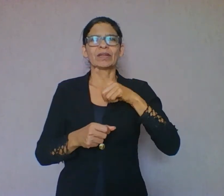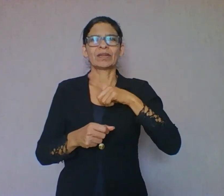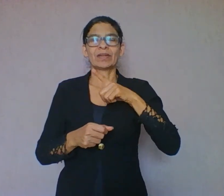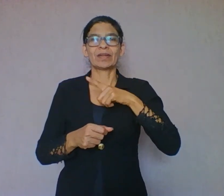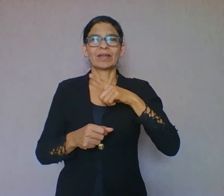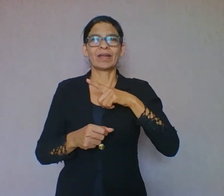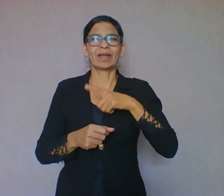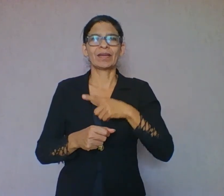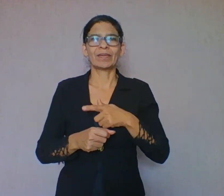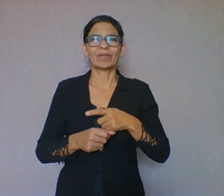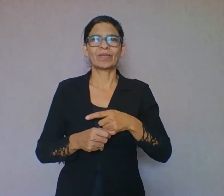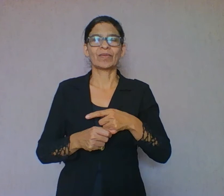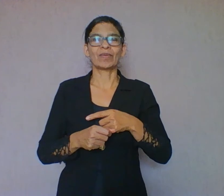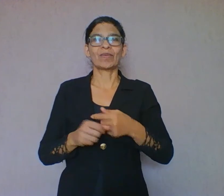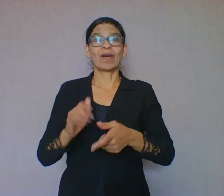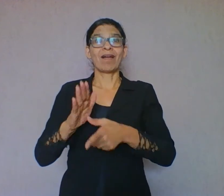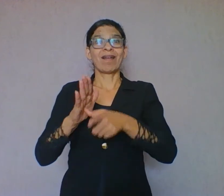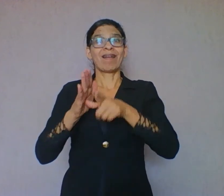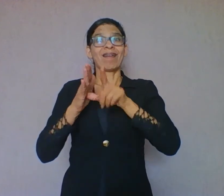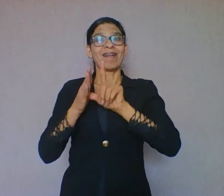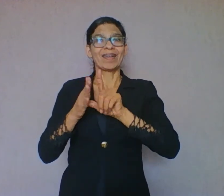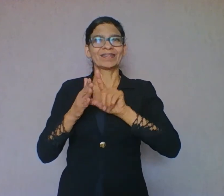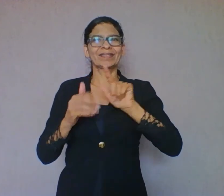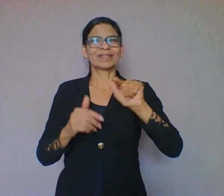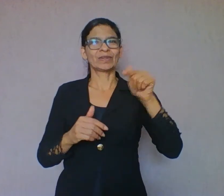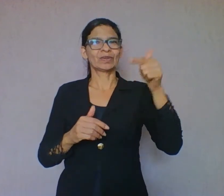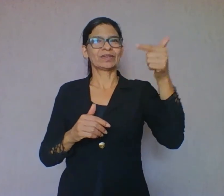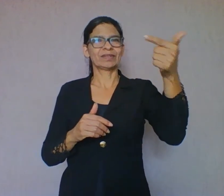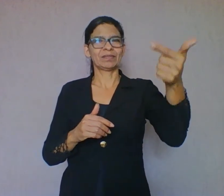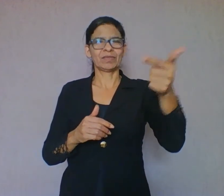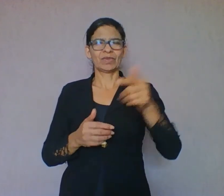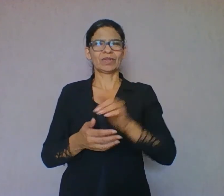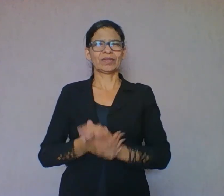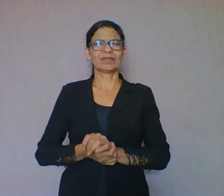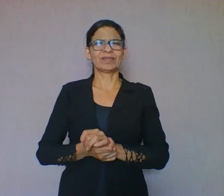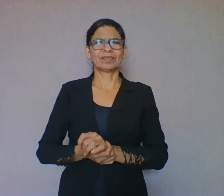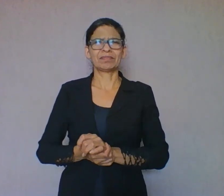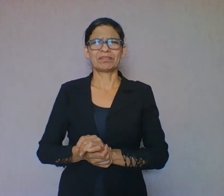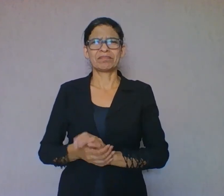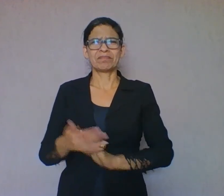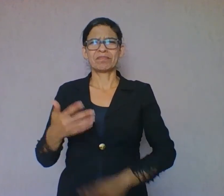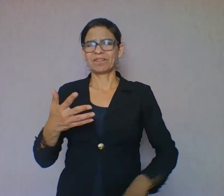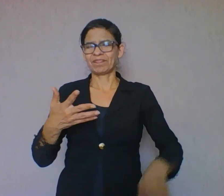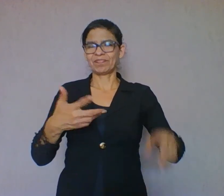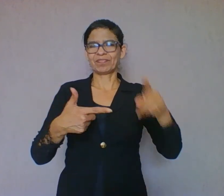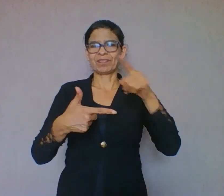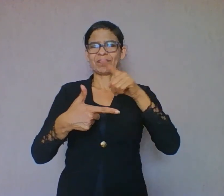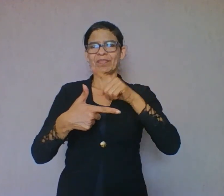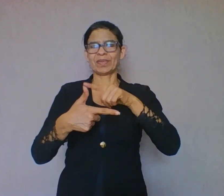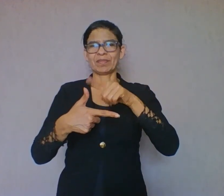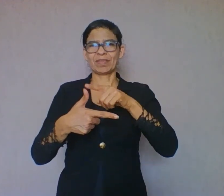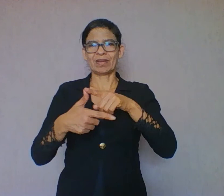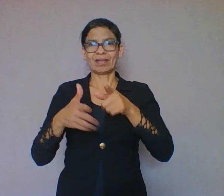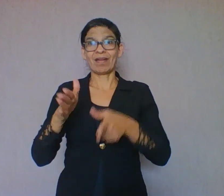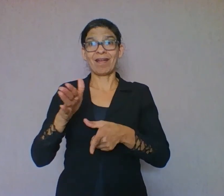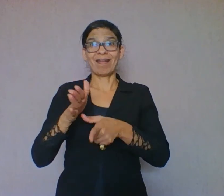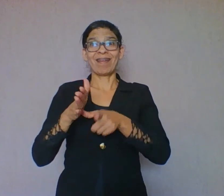compreensão são muito importantes para o momento anterior à leitura. Primeiro, antecipação do tema ou